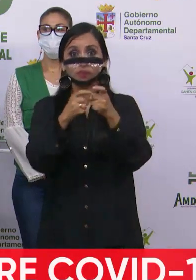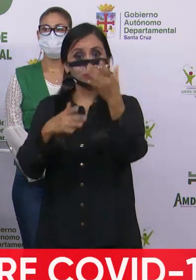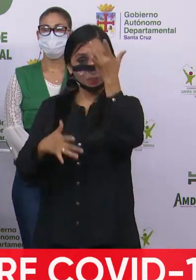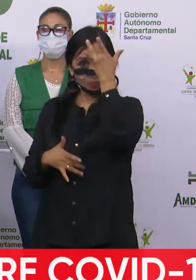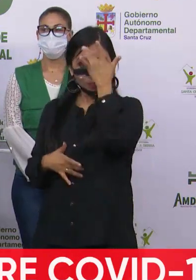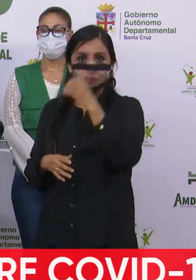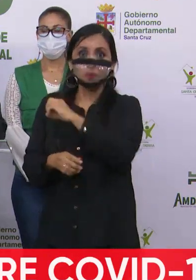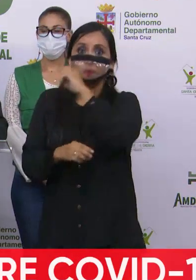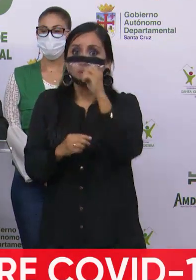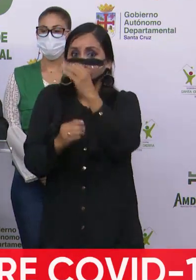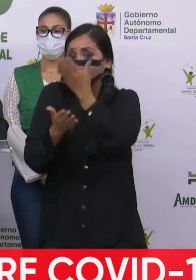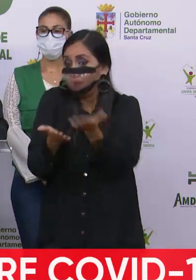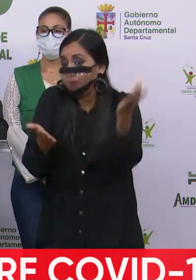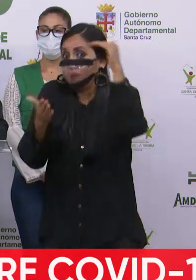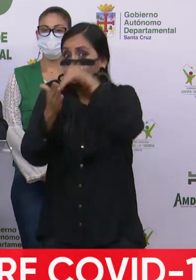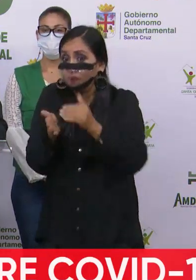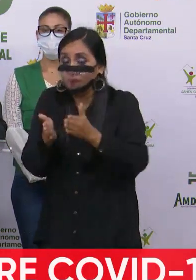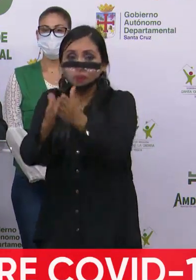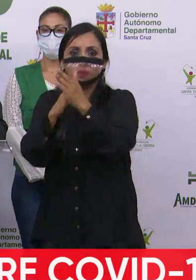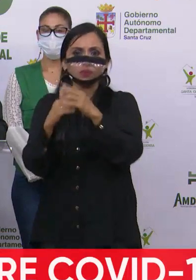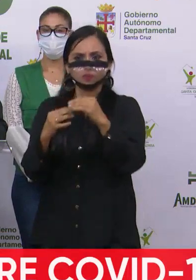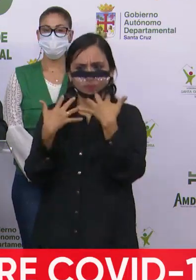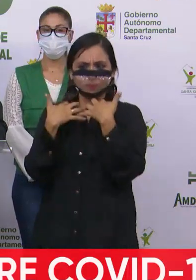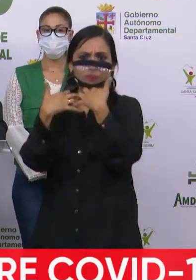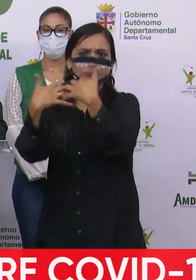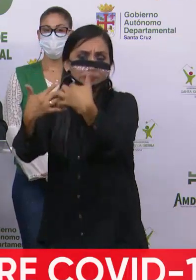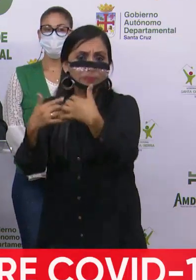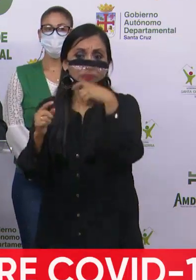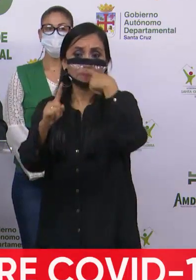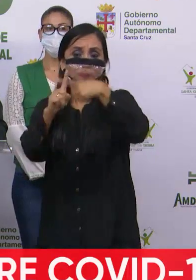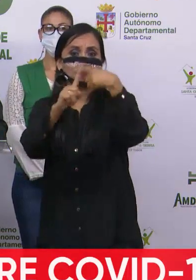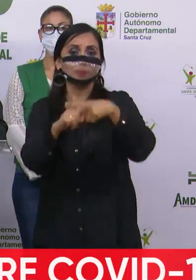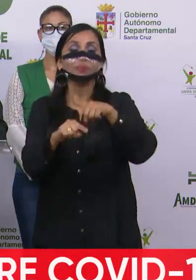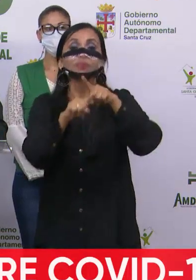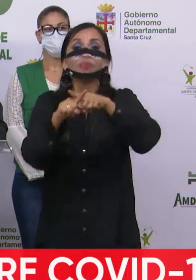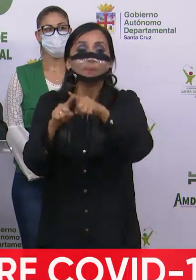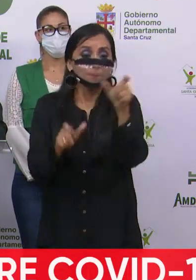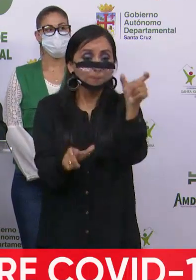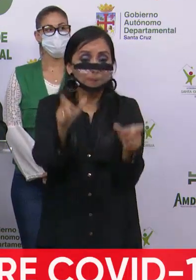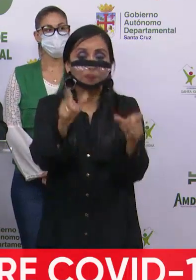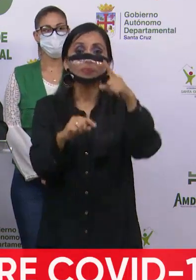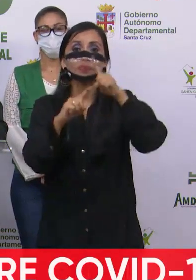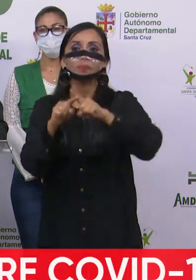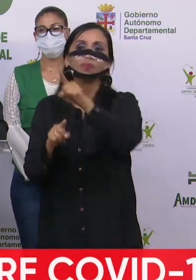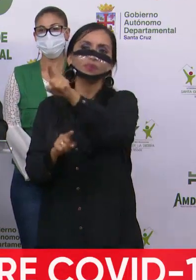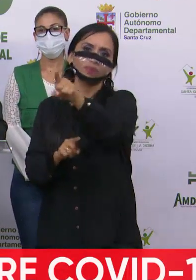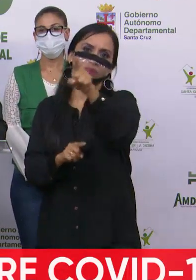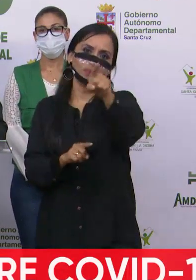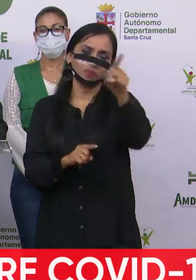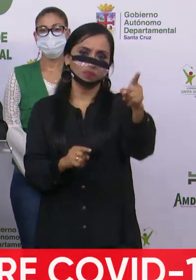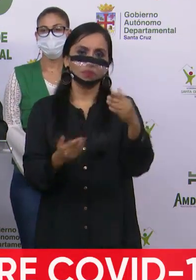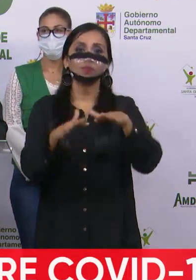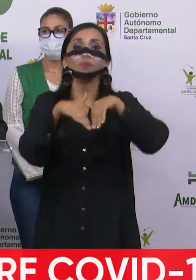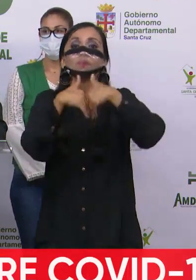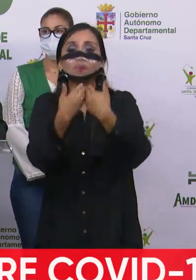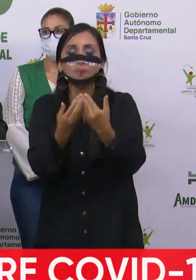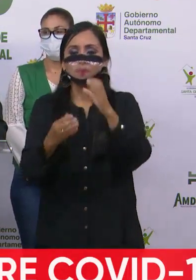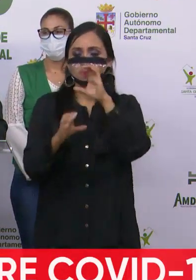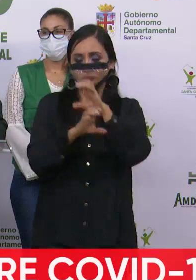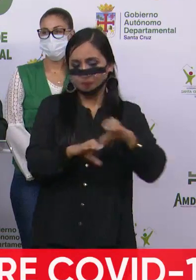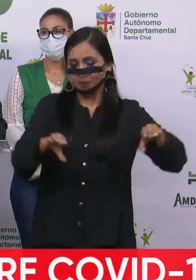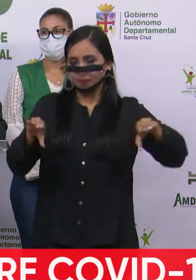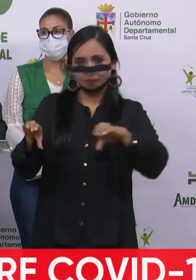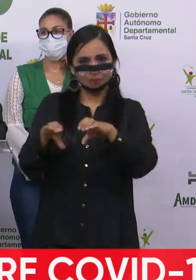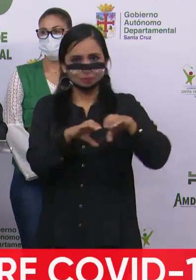o el de volver a tener una segunda oleada. Eso solo depende del comportamiento que tenga la población,